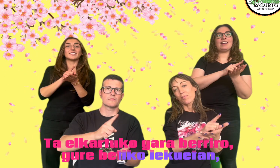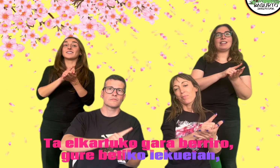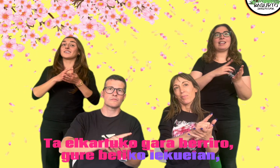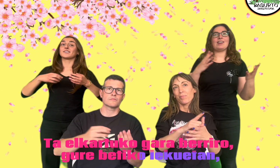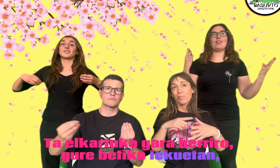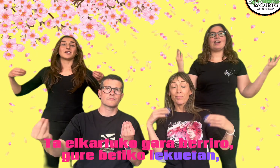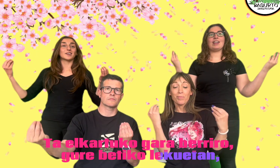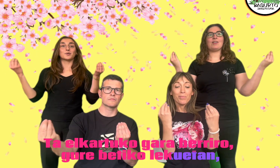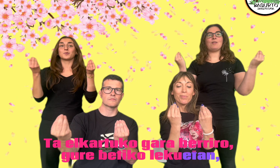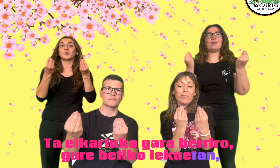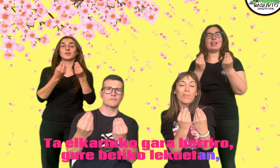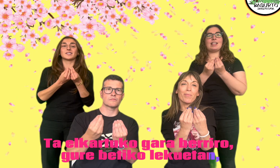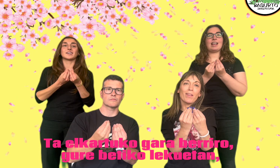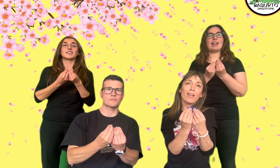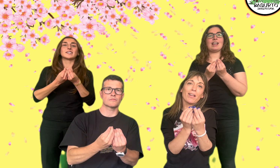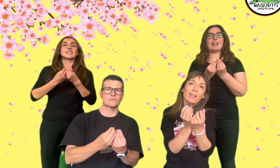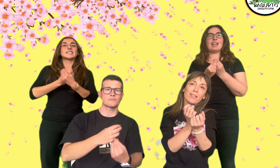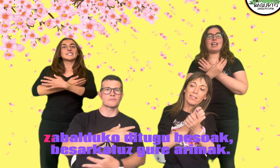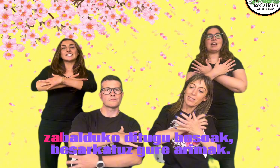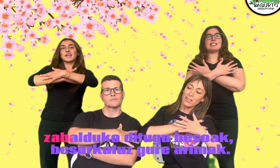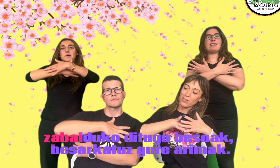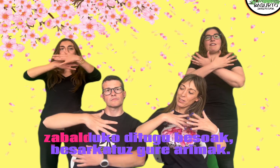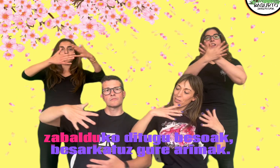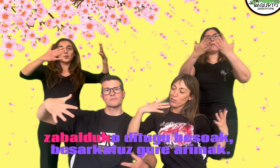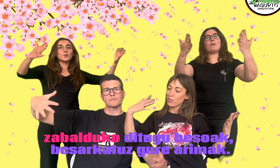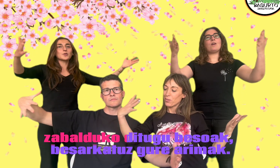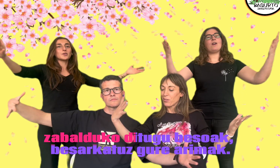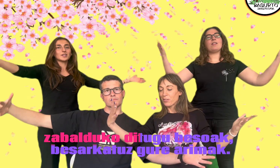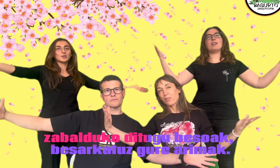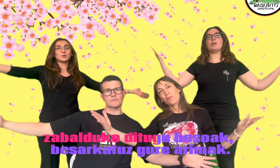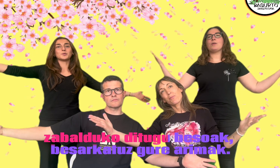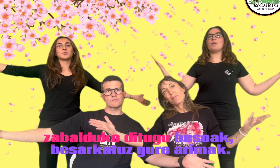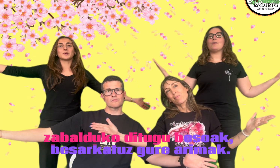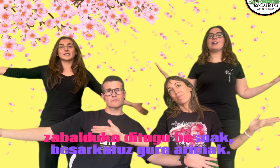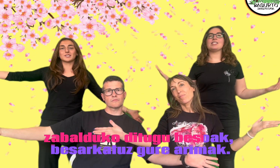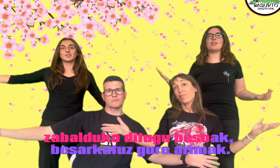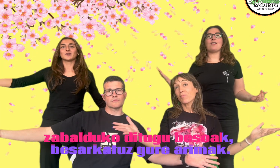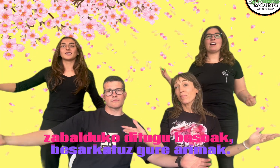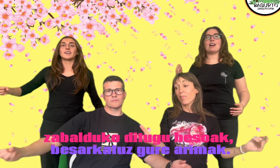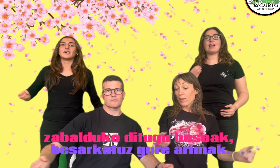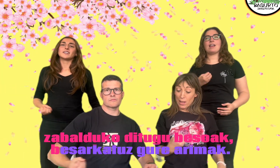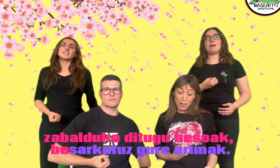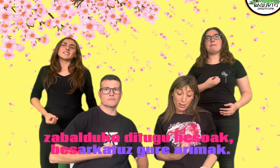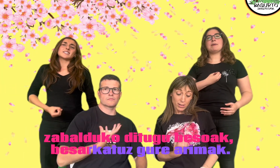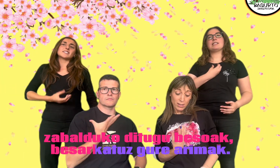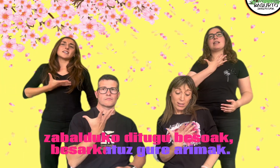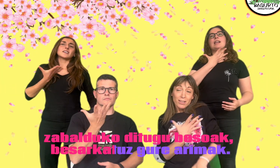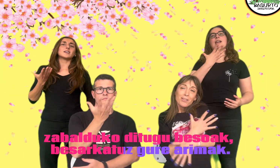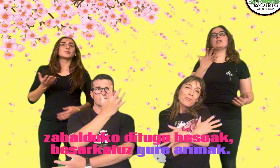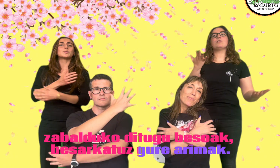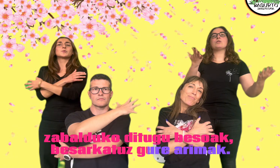lekuetan Zabaltuko ditugu besoak Zer batuz gure